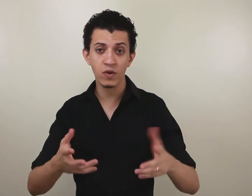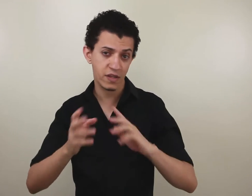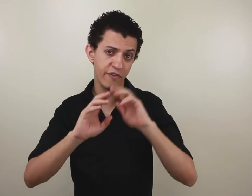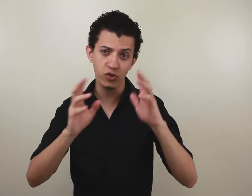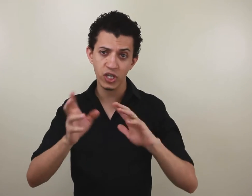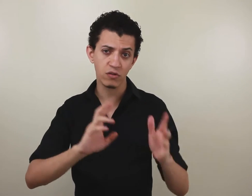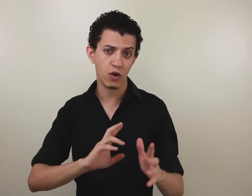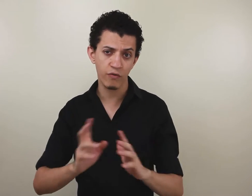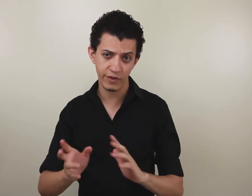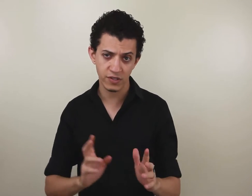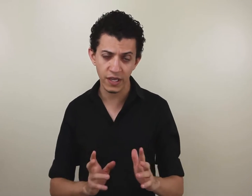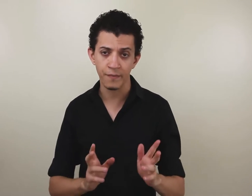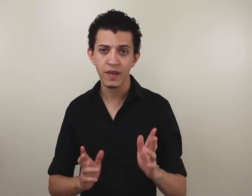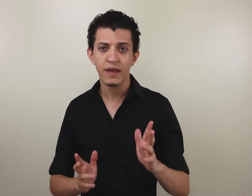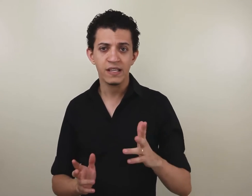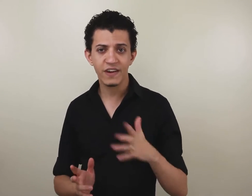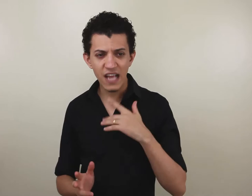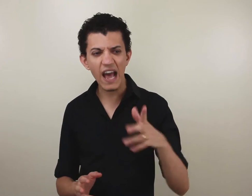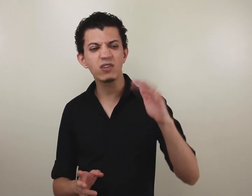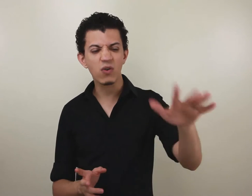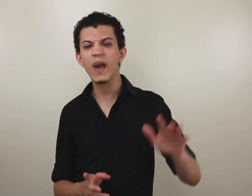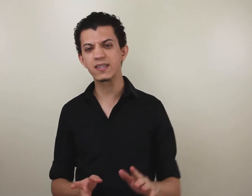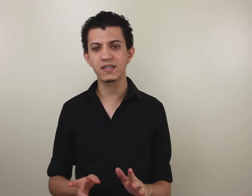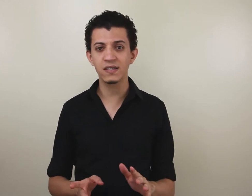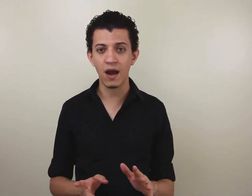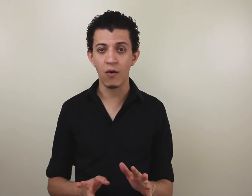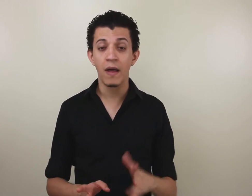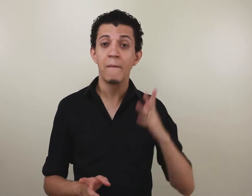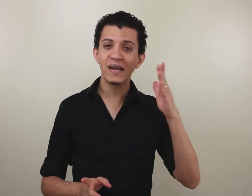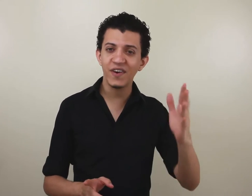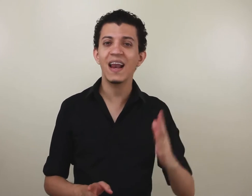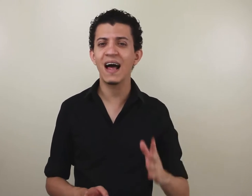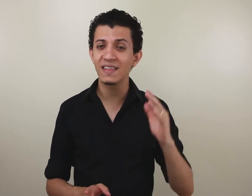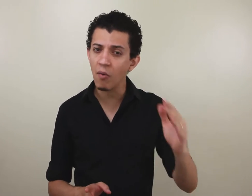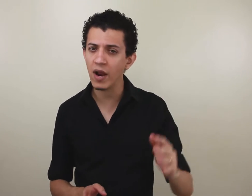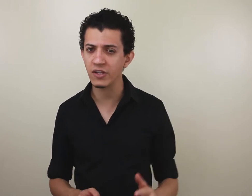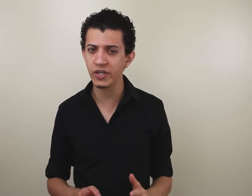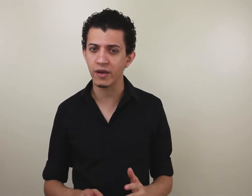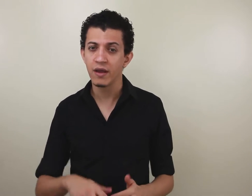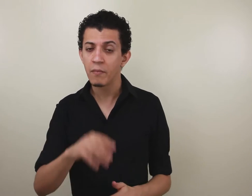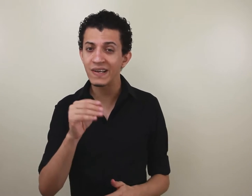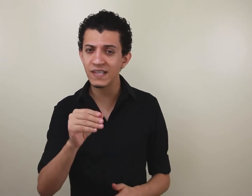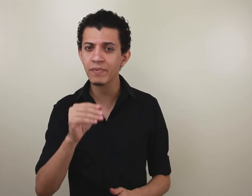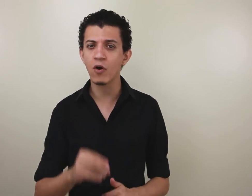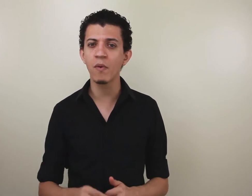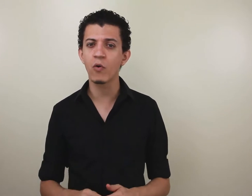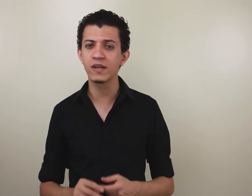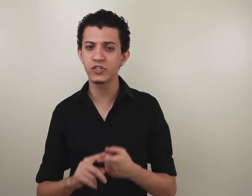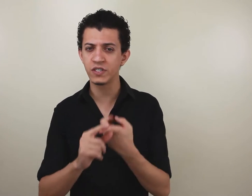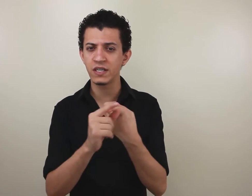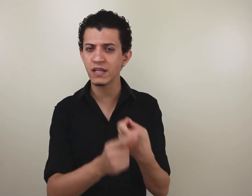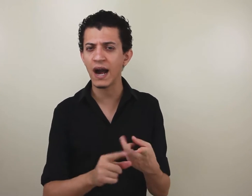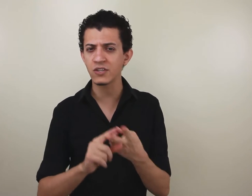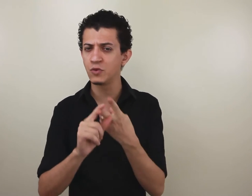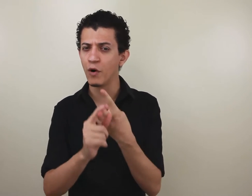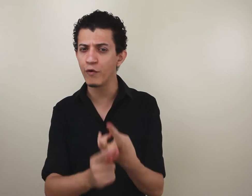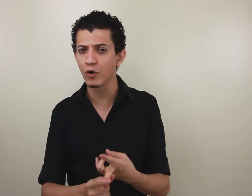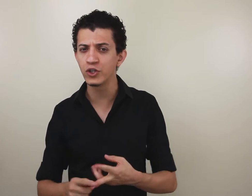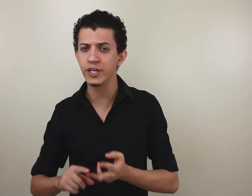quando você vê o título de algum vídeo assim, fale assim, ah, eu já conheço esse sinal. Mas vai lá, dá uma olhadinha, porque sempre tem alguma coisa de sintaxe, de morfologia,